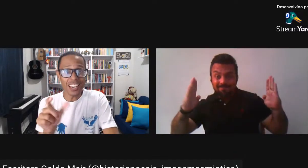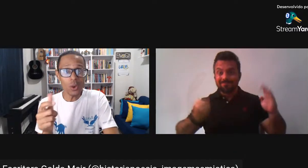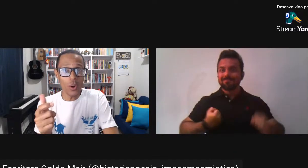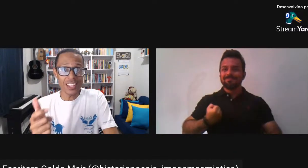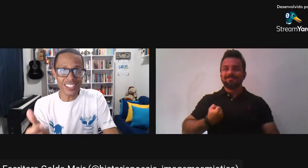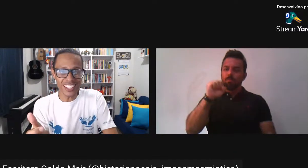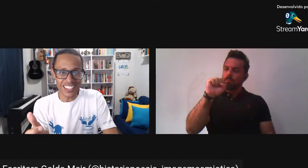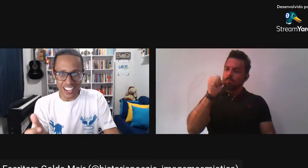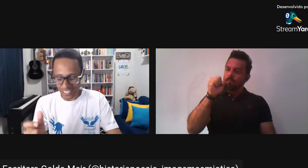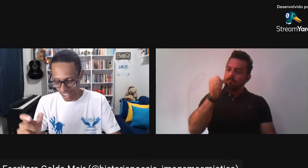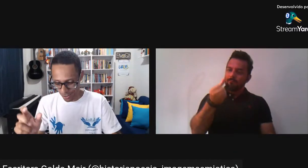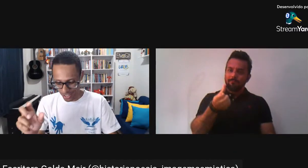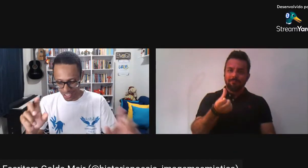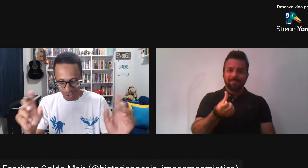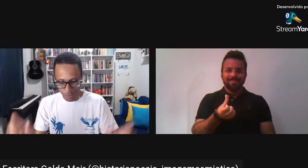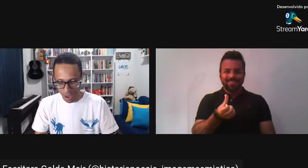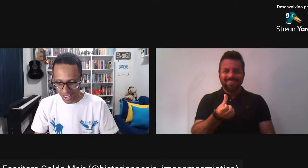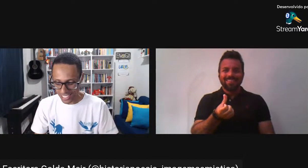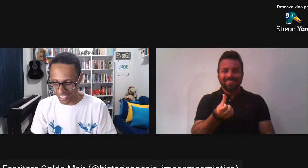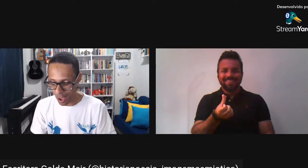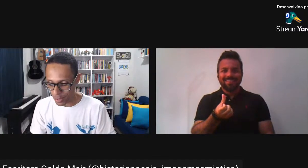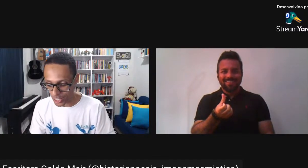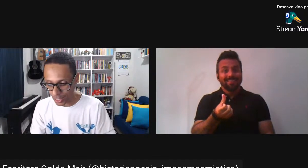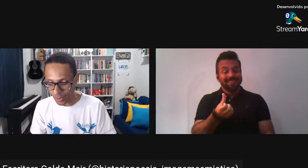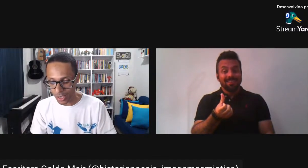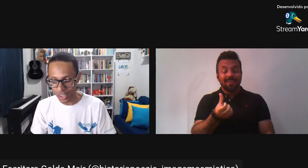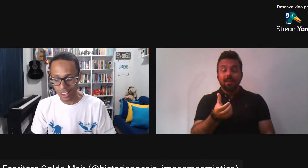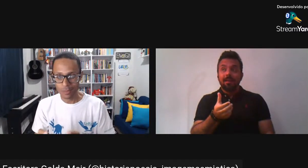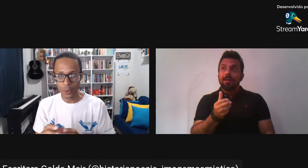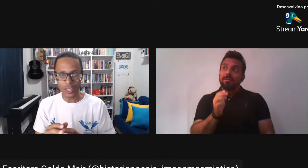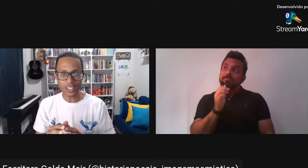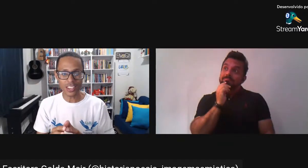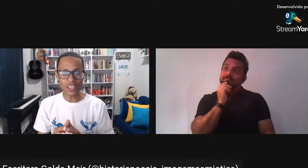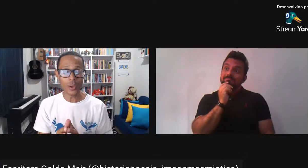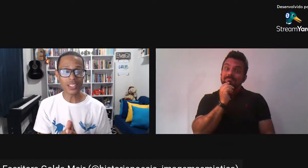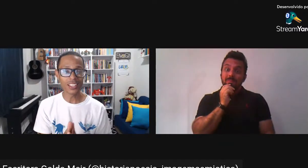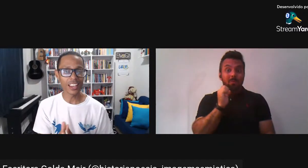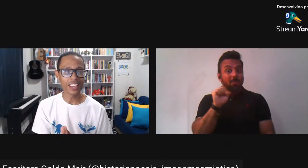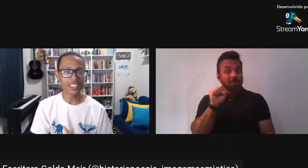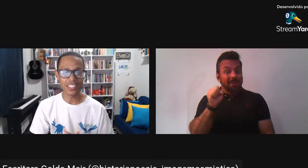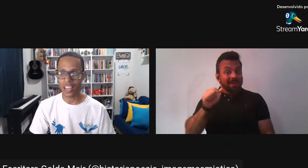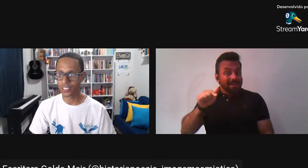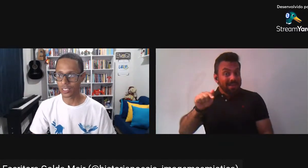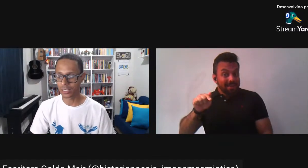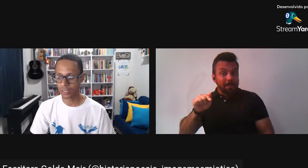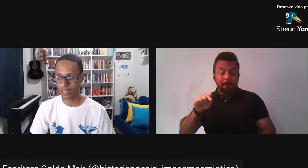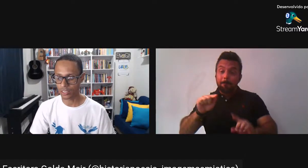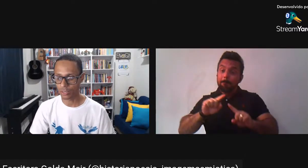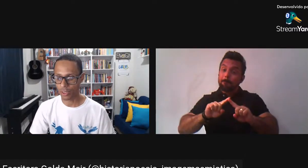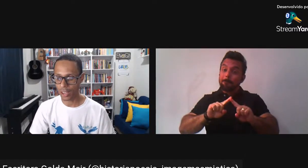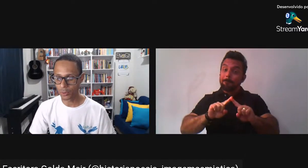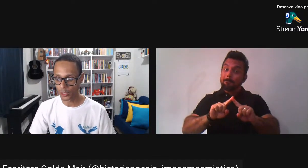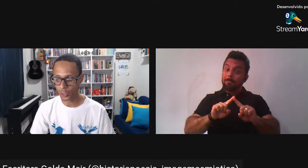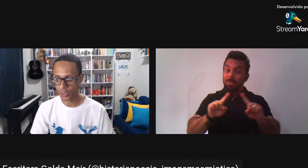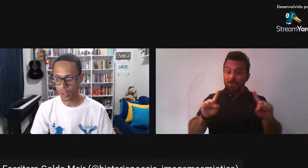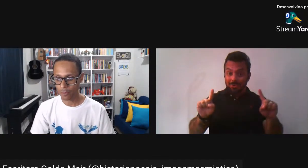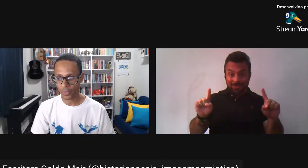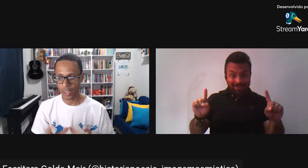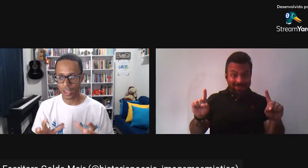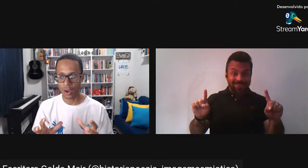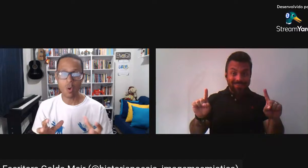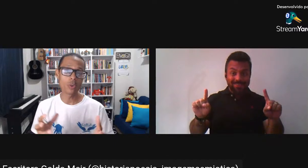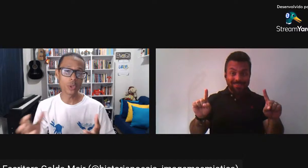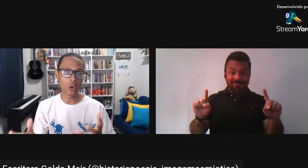Seria 87, eu quero fazer aqui um parênteses rapidinho Por que seria 87? Nós tivemos